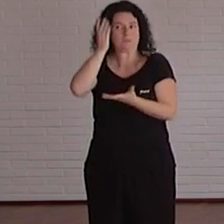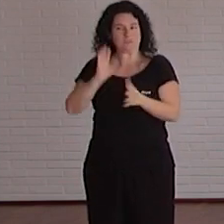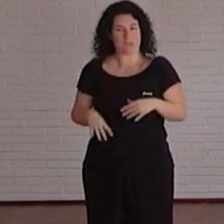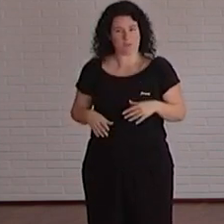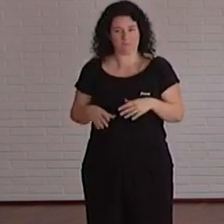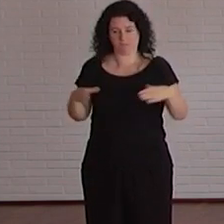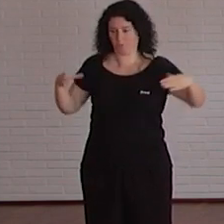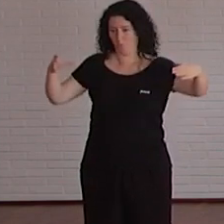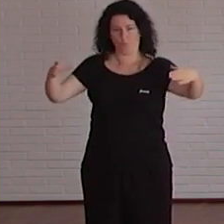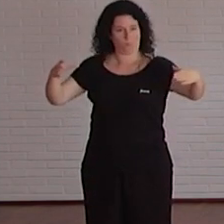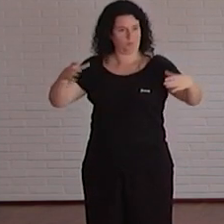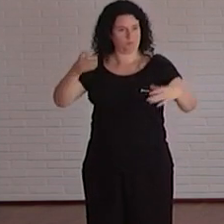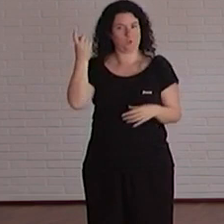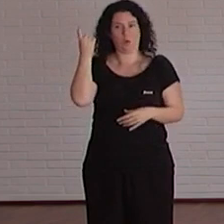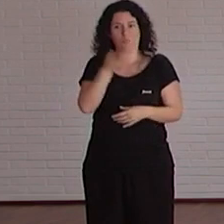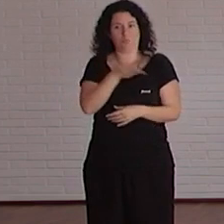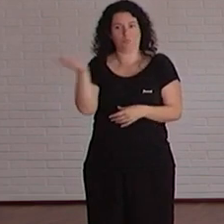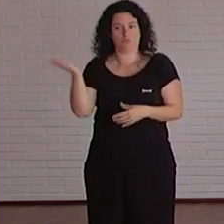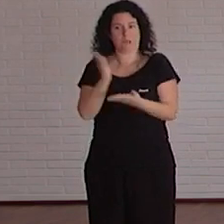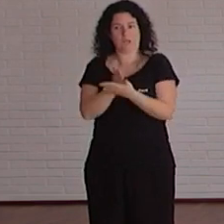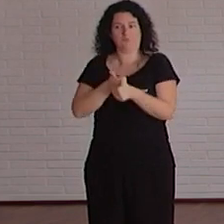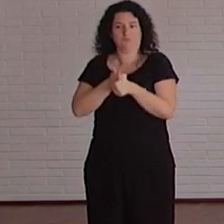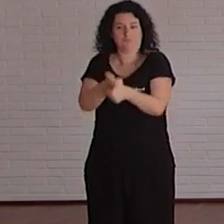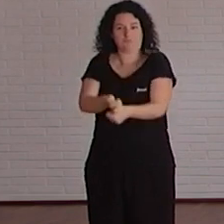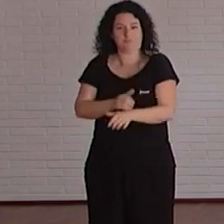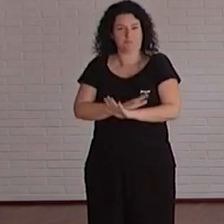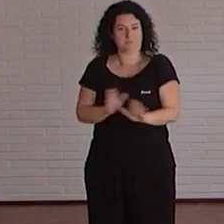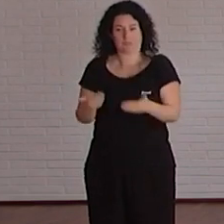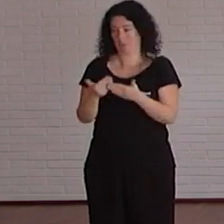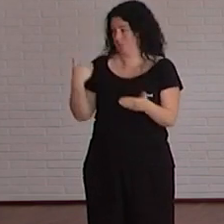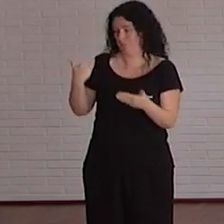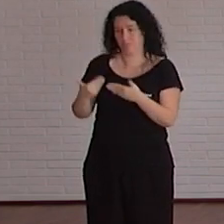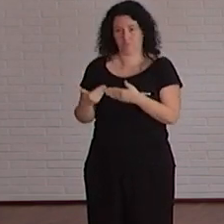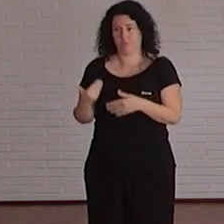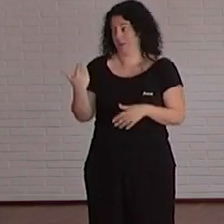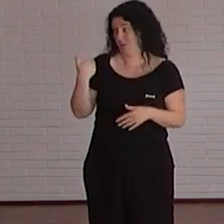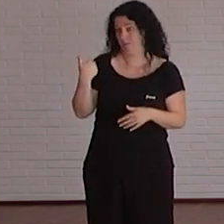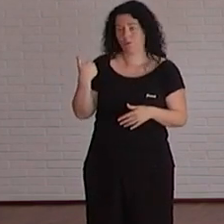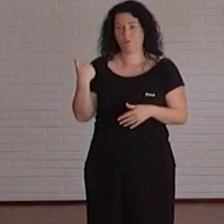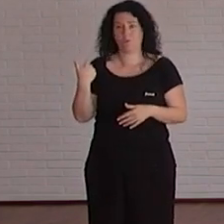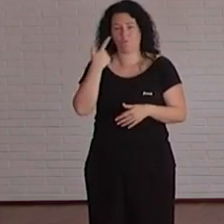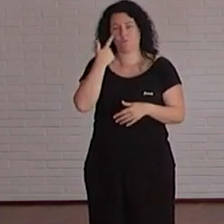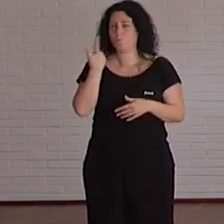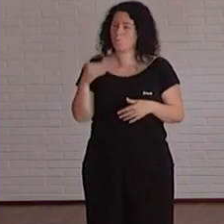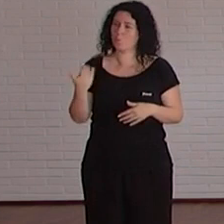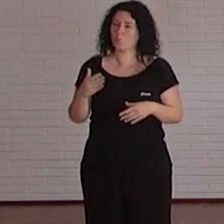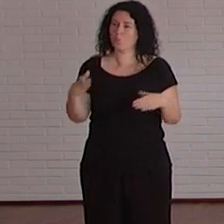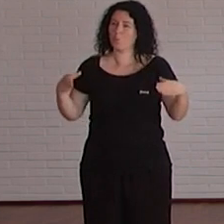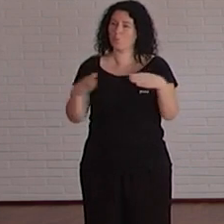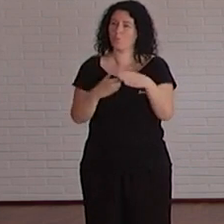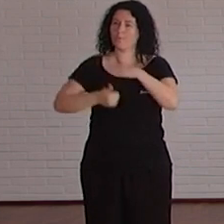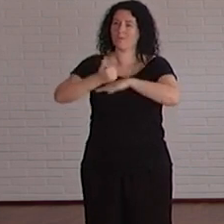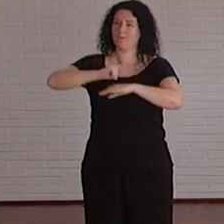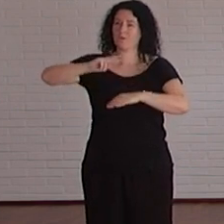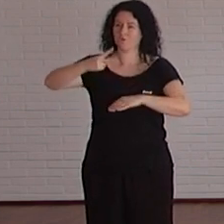estudiantes pudiesen seguir las clases pues como hacía hasta los últimos años pero que es verdad que desde que formo parte del vicerrector